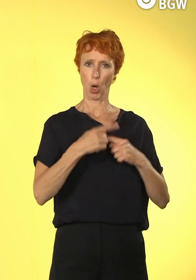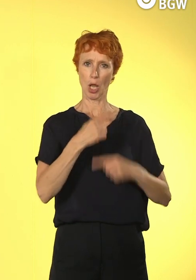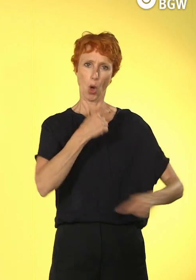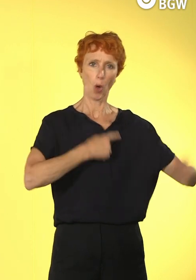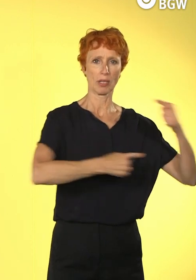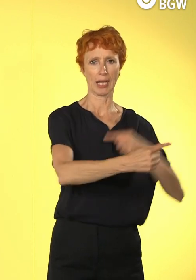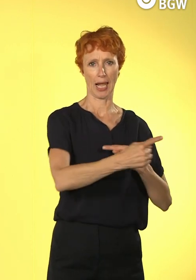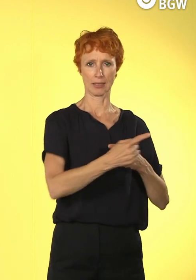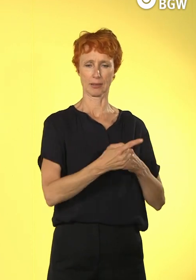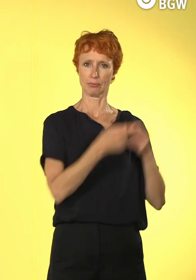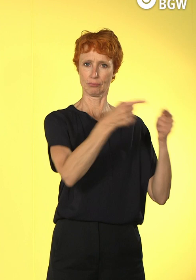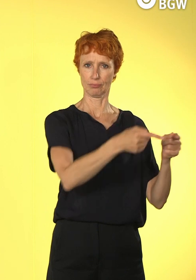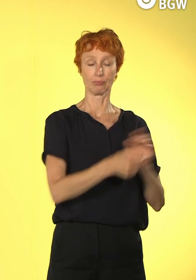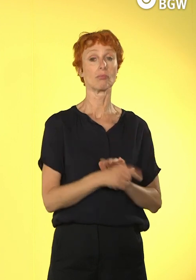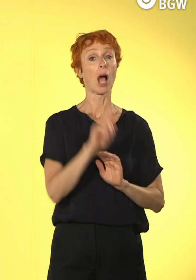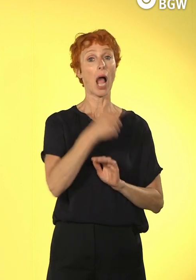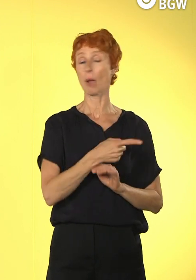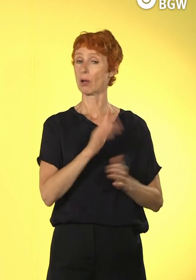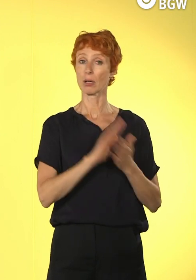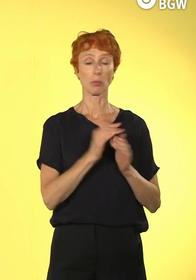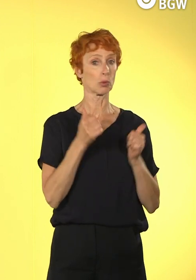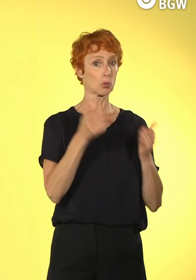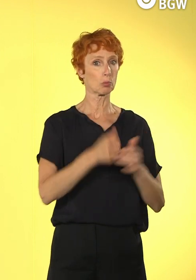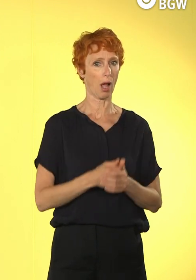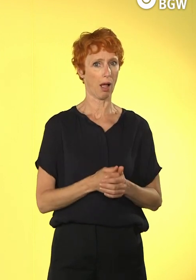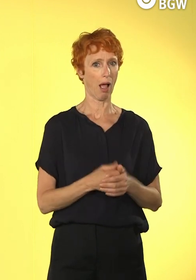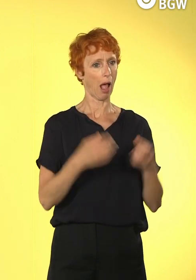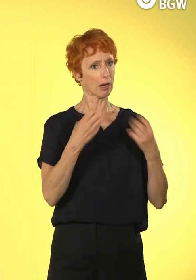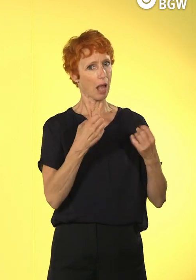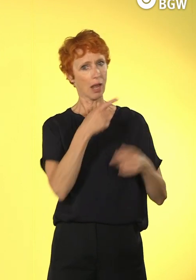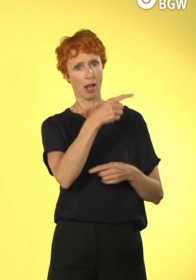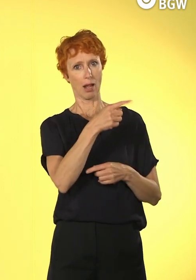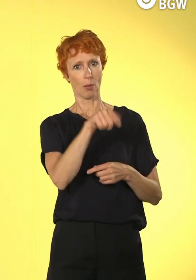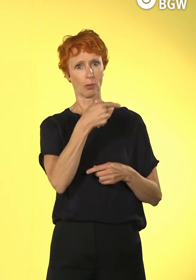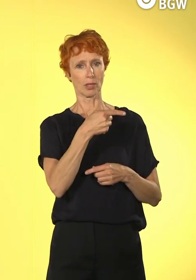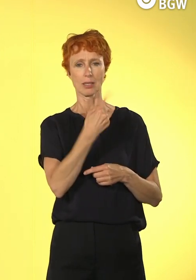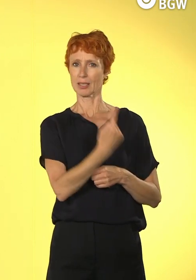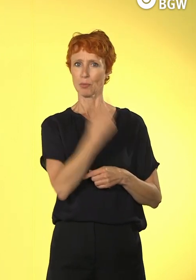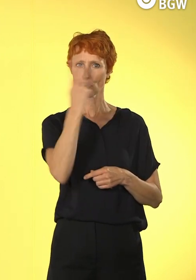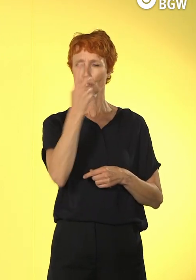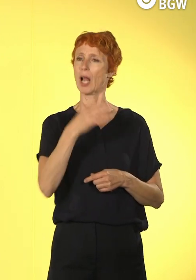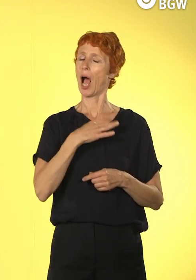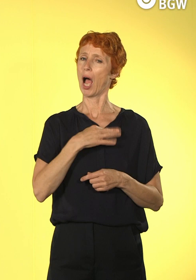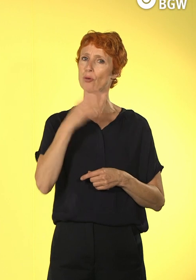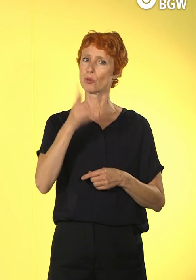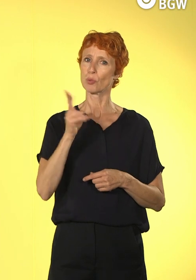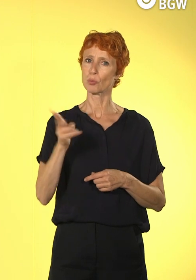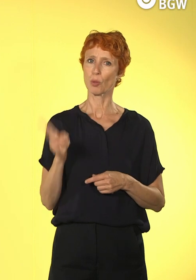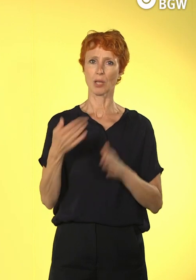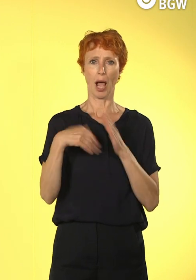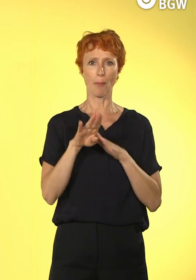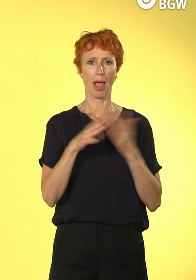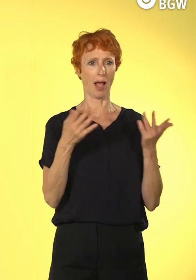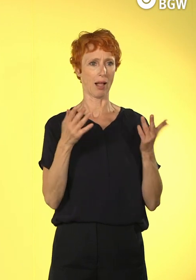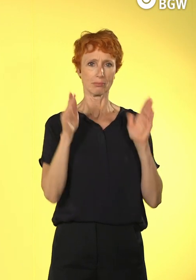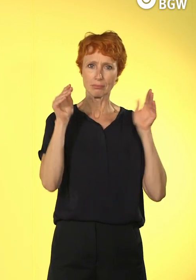umgekehrt. Und einmal hat es ganz toll gewirkt bei einer Person, die dann realisiert hat, ja stimmt, okay, wenn ich mich schon in diese Rolle